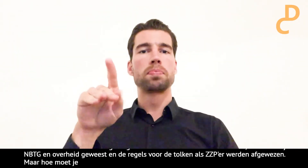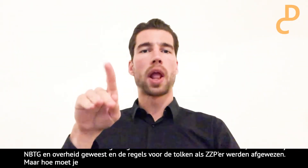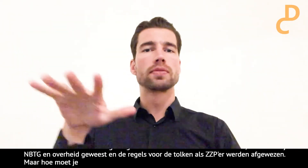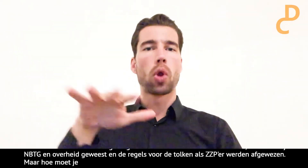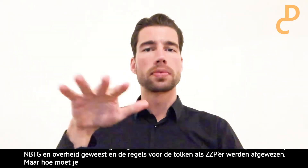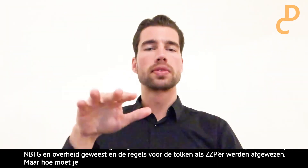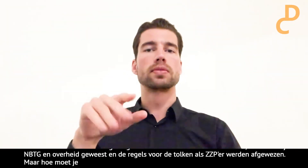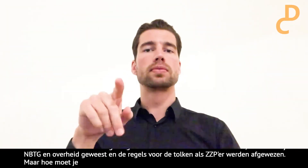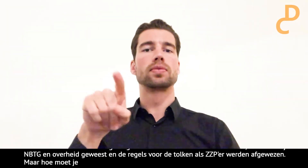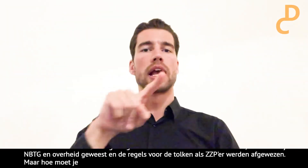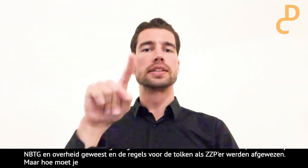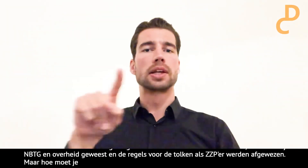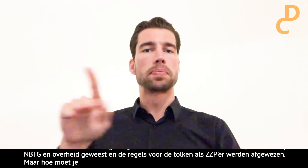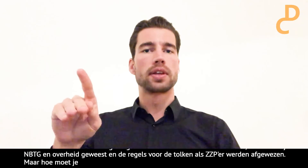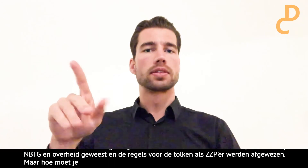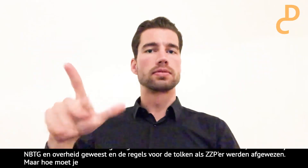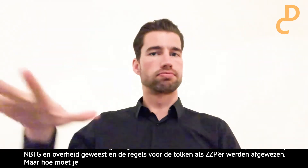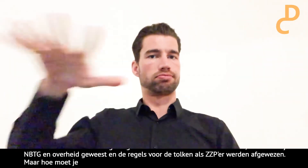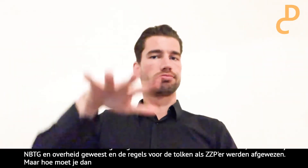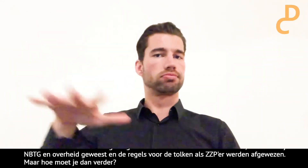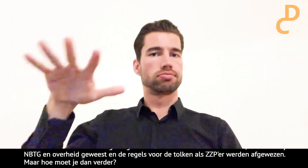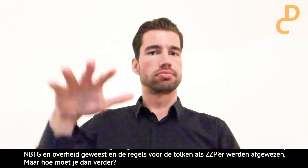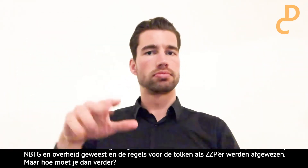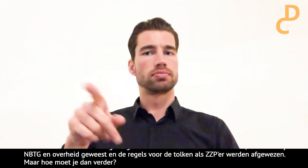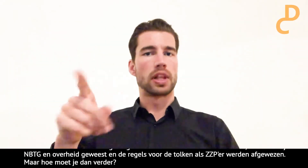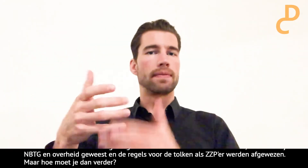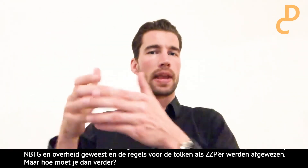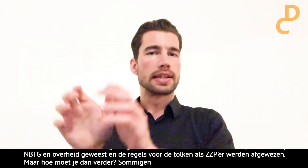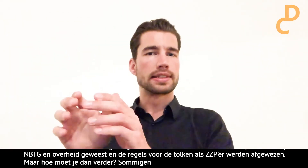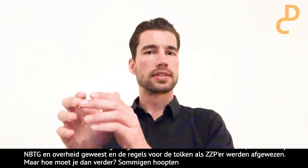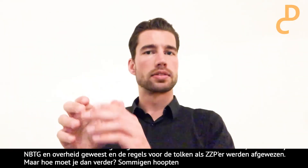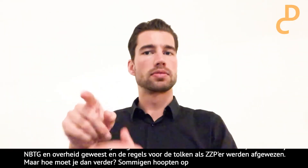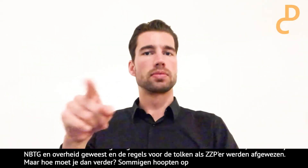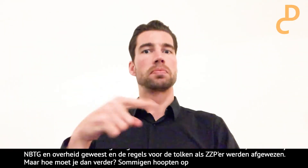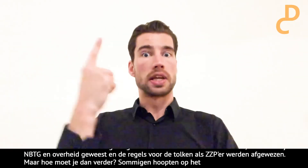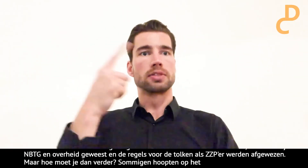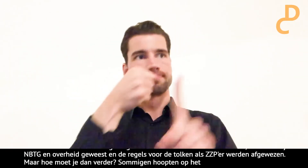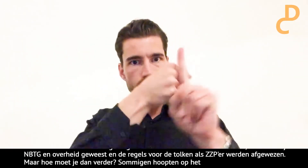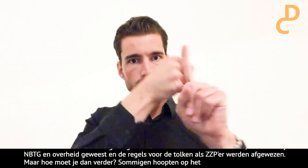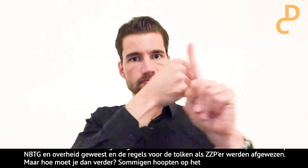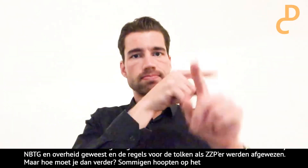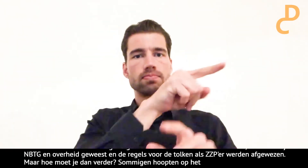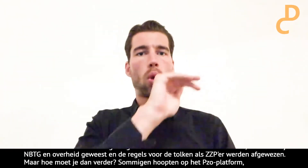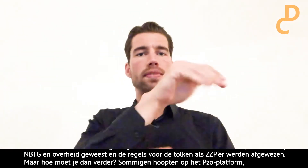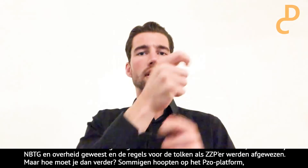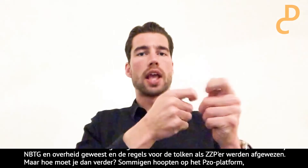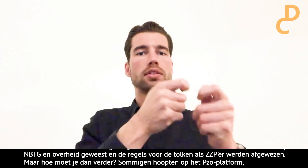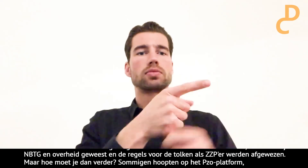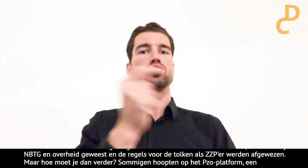dat op de PZO-platform, PZO, een vereniging, die meer